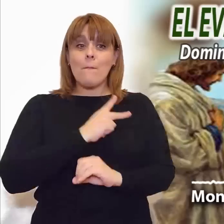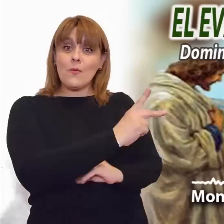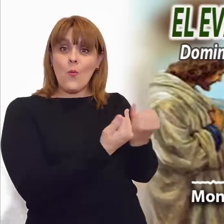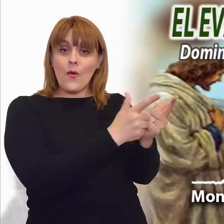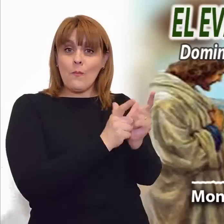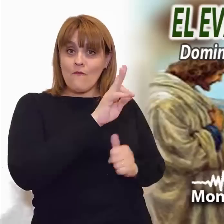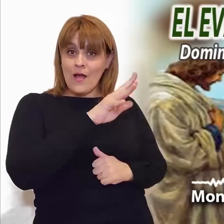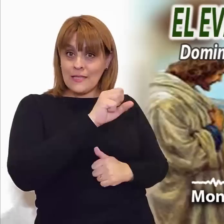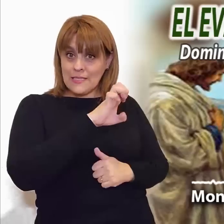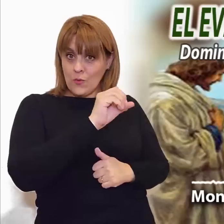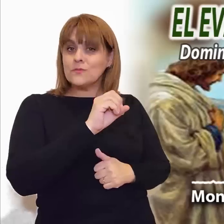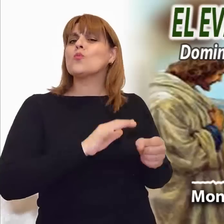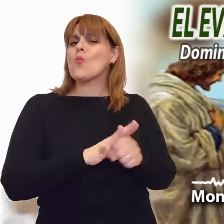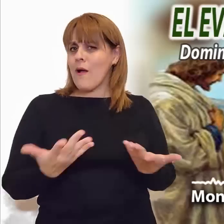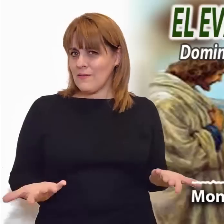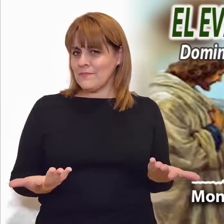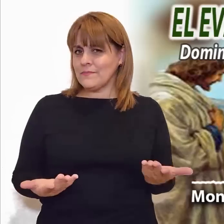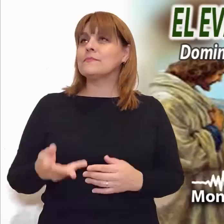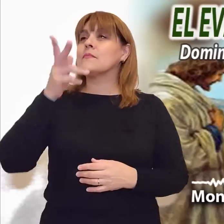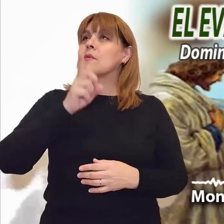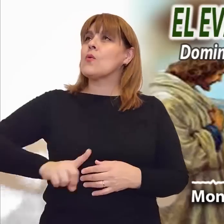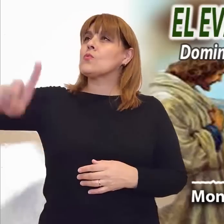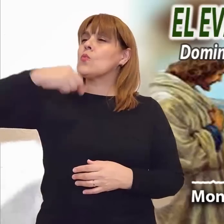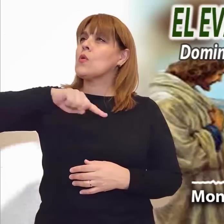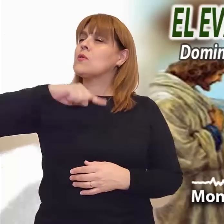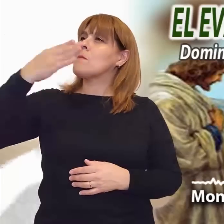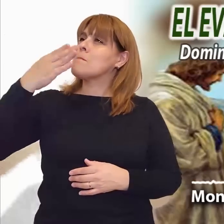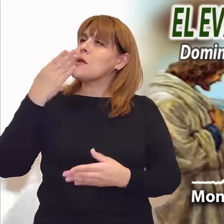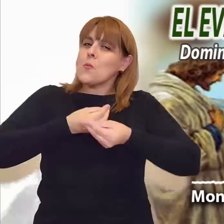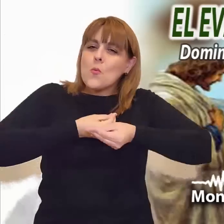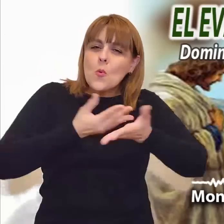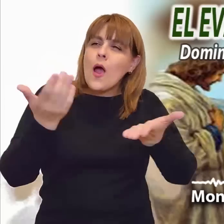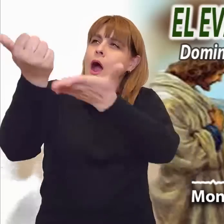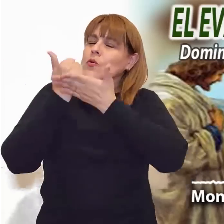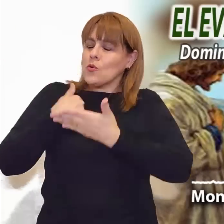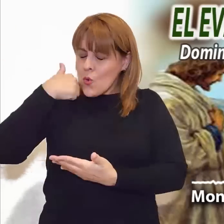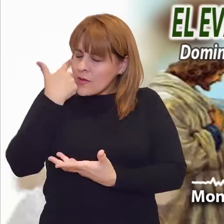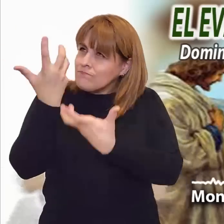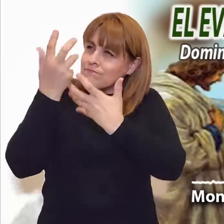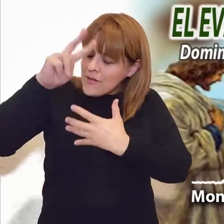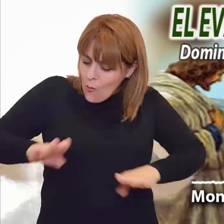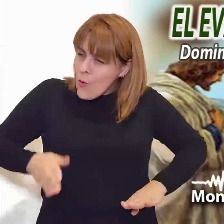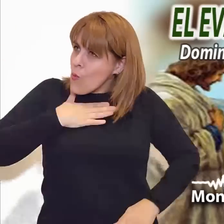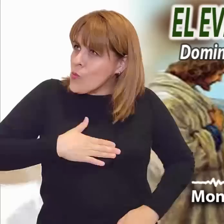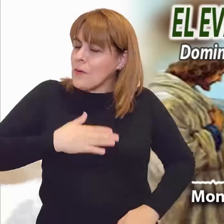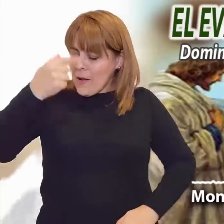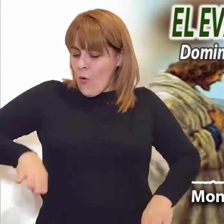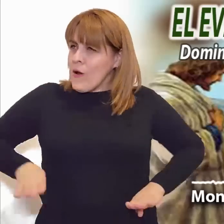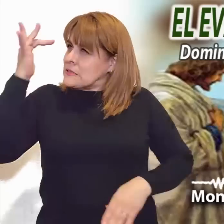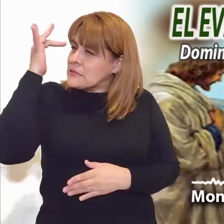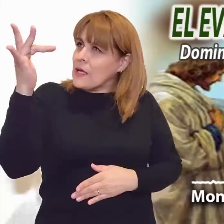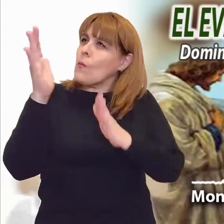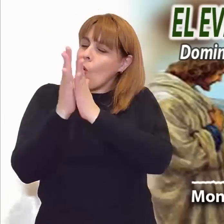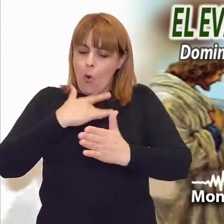a la necesidad de nuestros hermanos y concédenos tu ayuda para poder recibirlos y